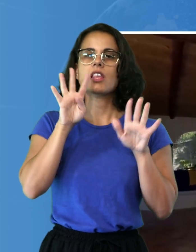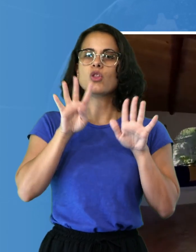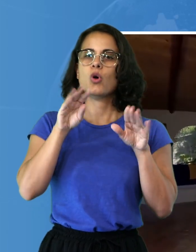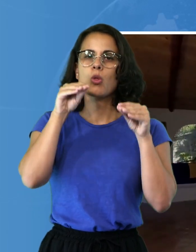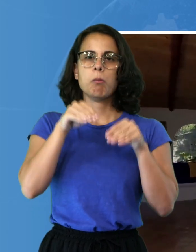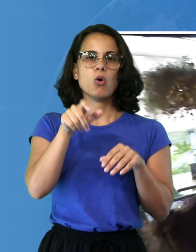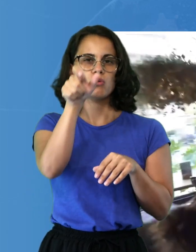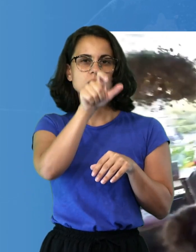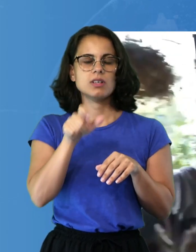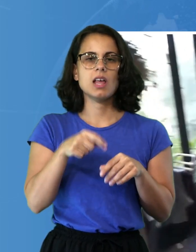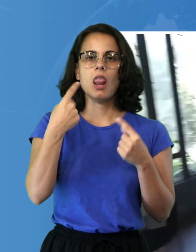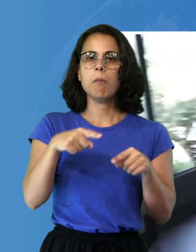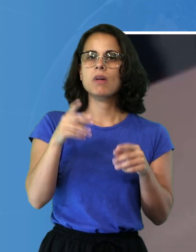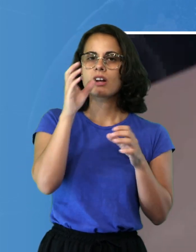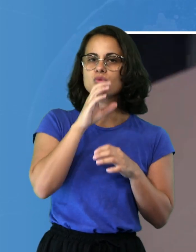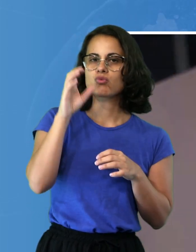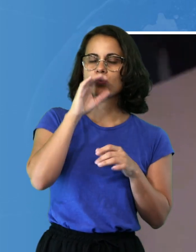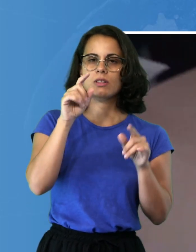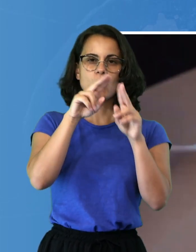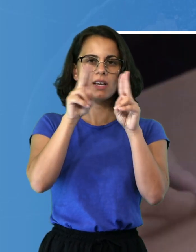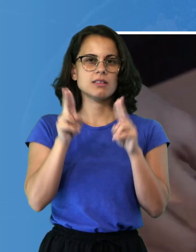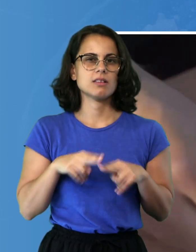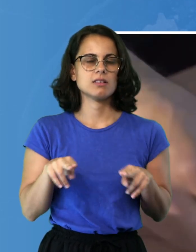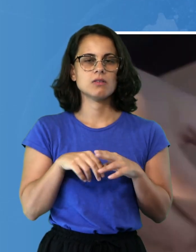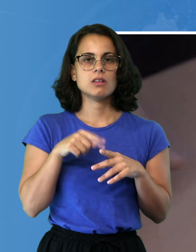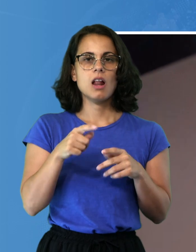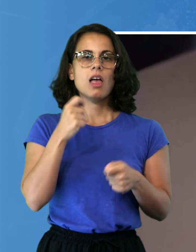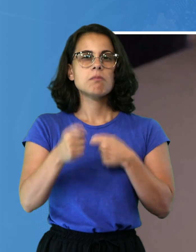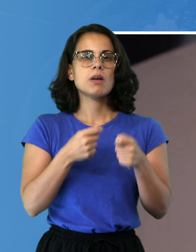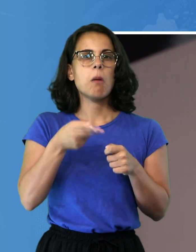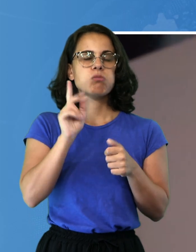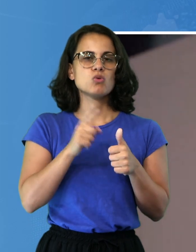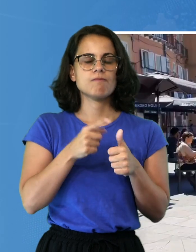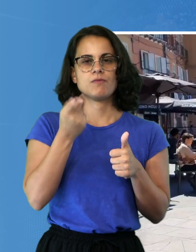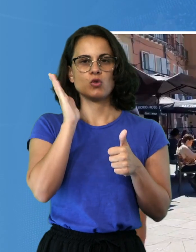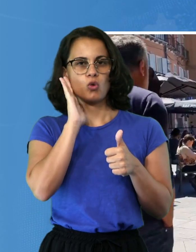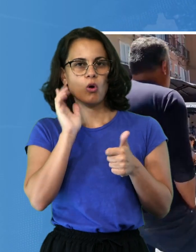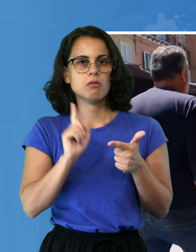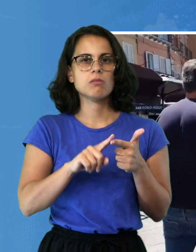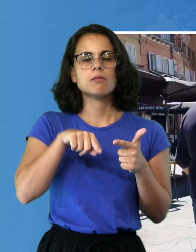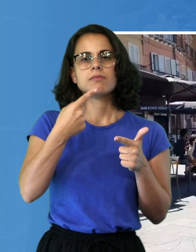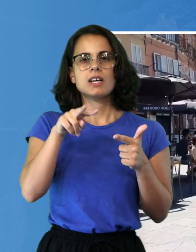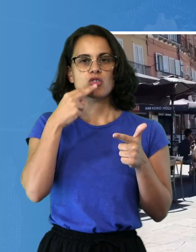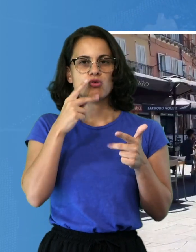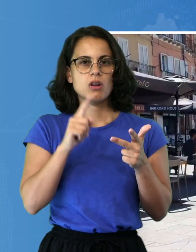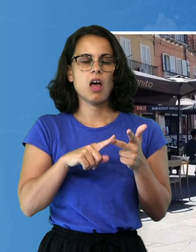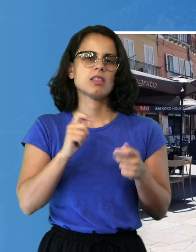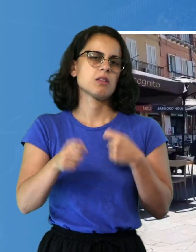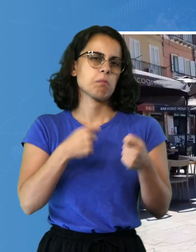flusso turistico internazionale. La spesa maggiore è stata per alloggi seguita da ristorazione e shopping. Per il 2024